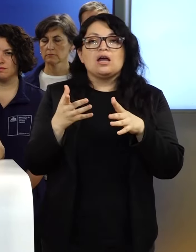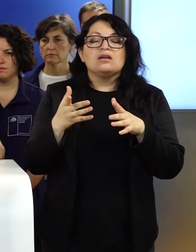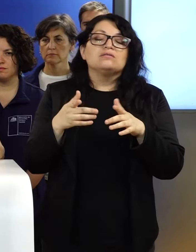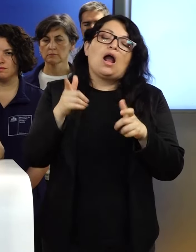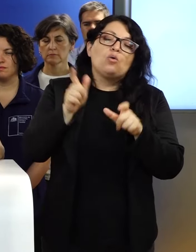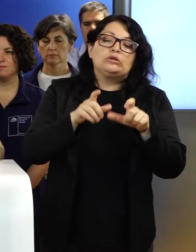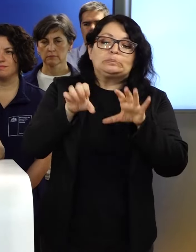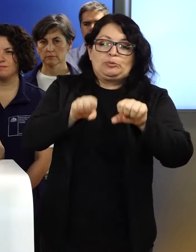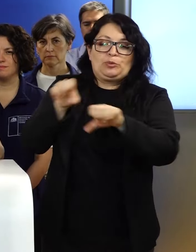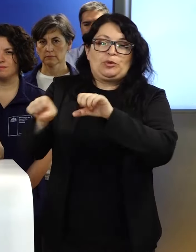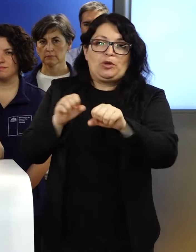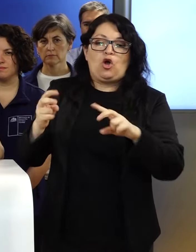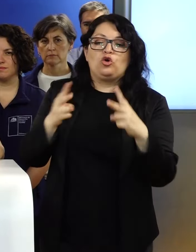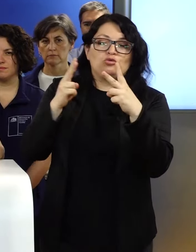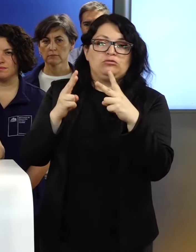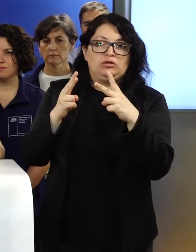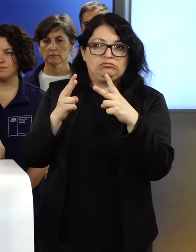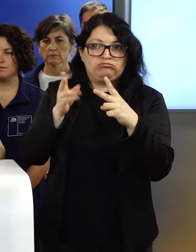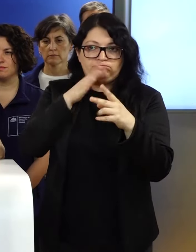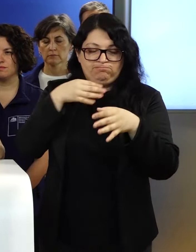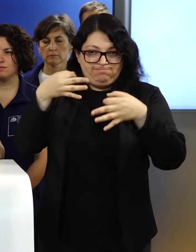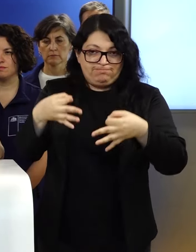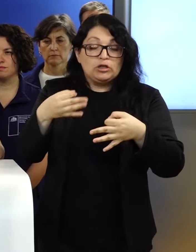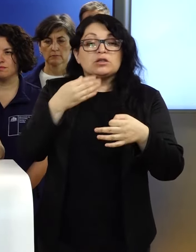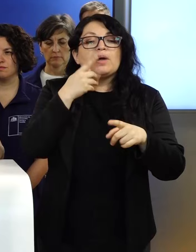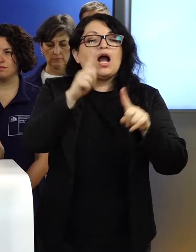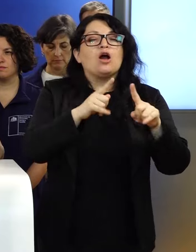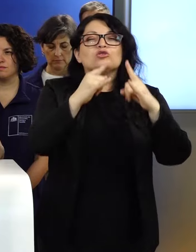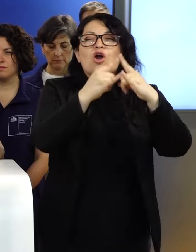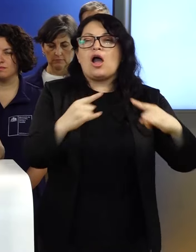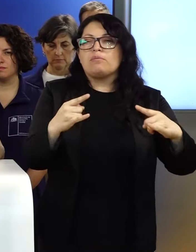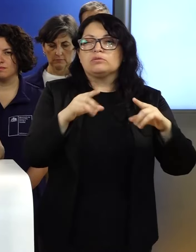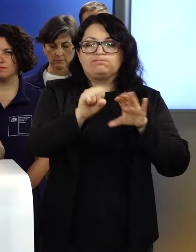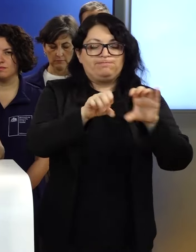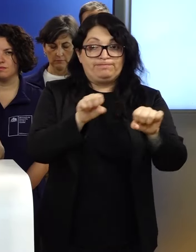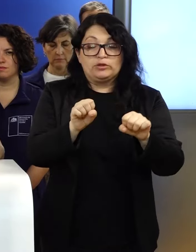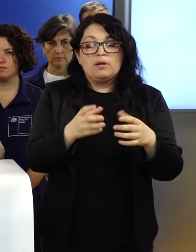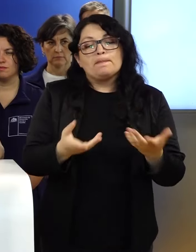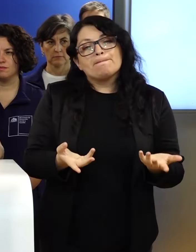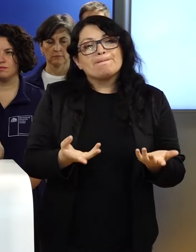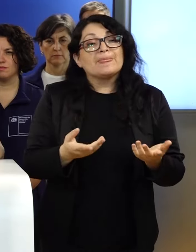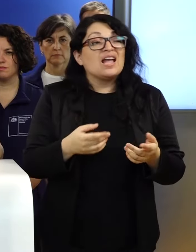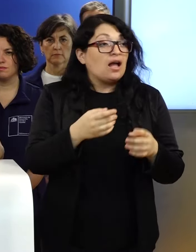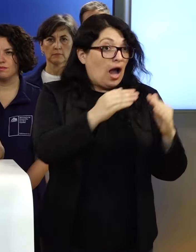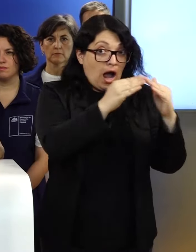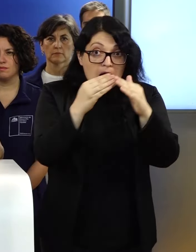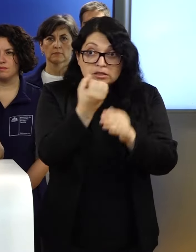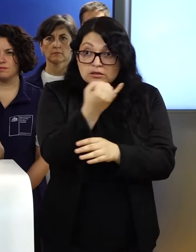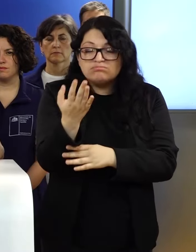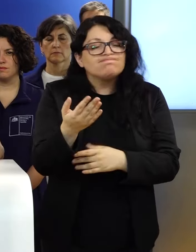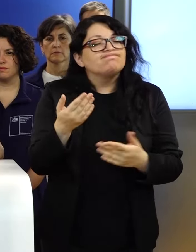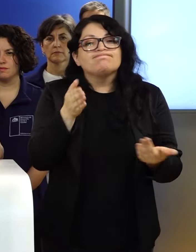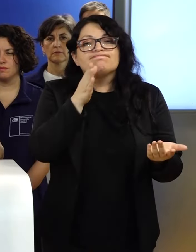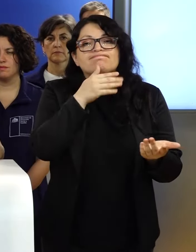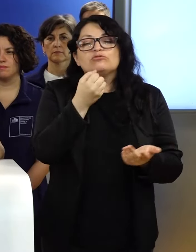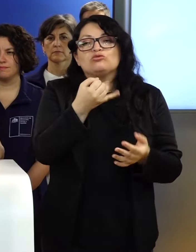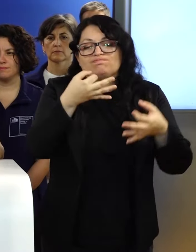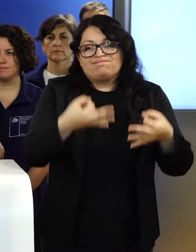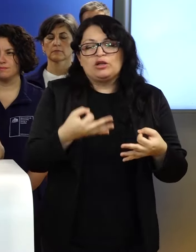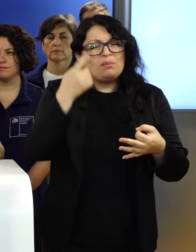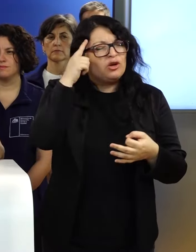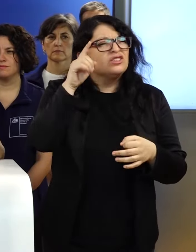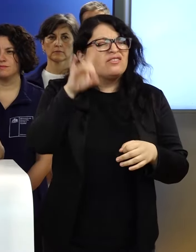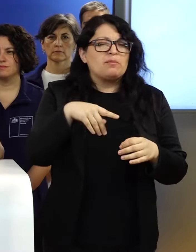de ellos irregulares, y campamentos. En términos de viviendas, no tenemos números, pero sabemos que son miles de viviendas.